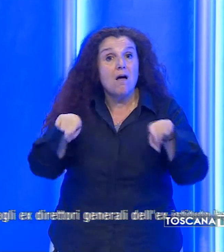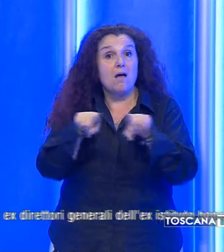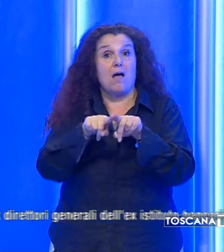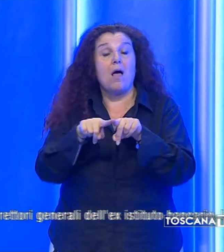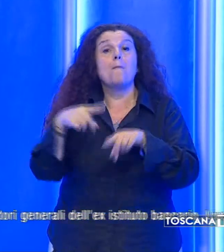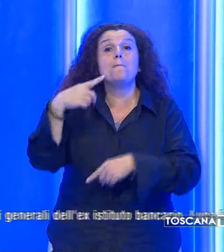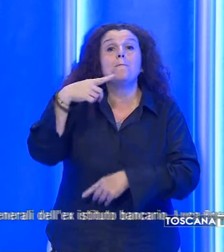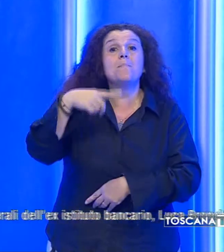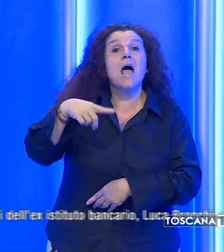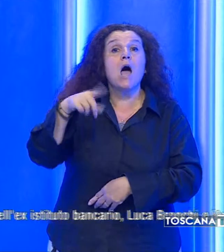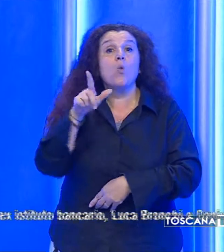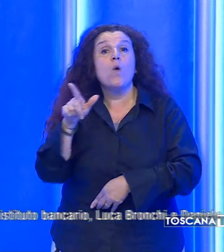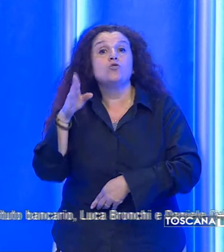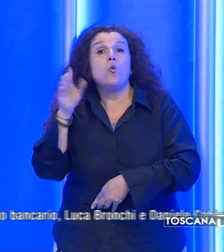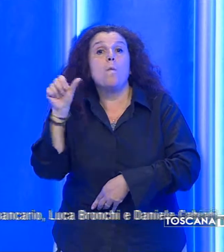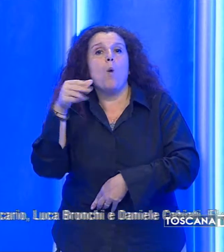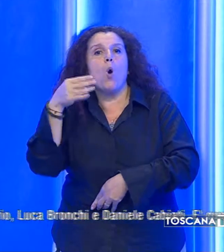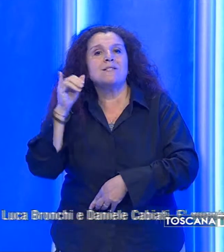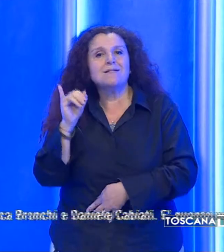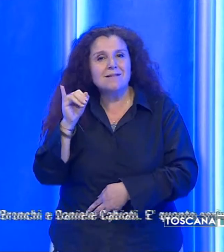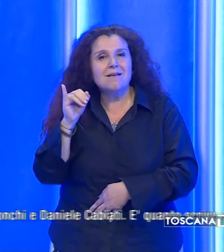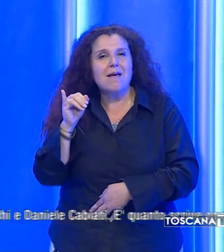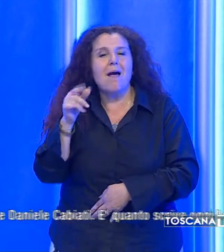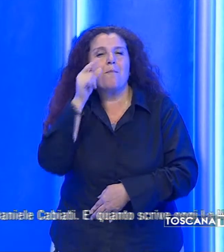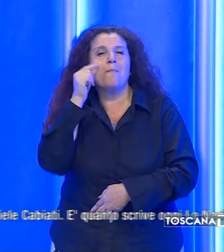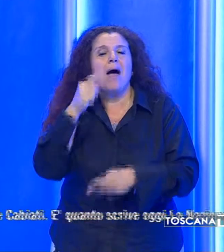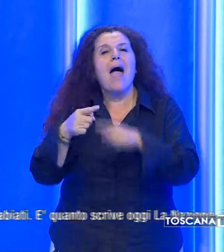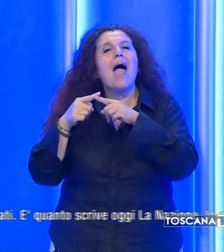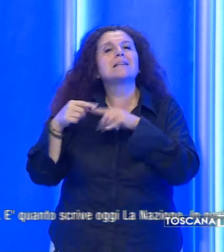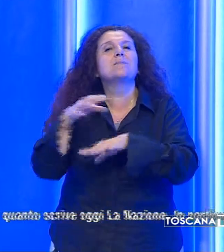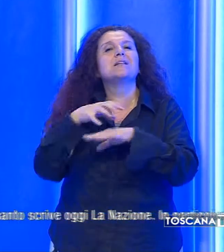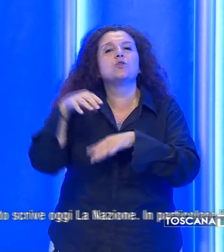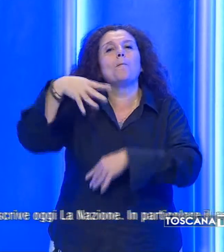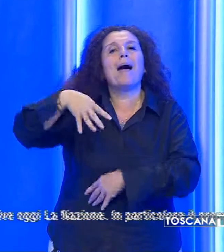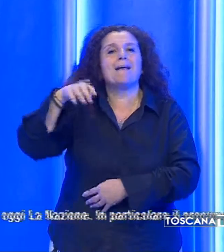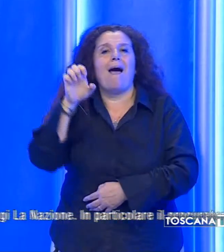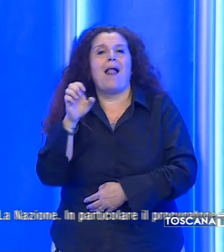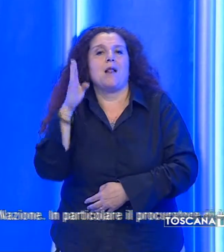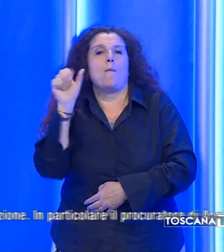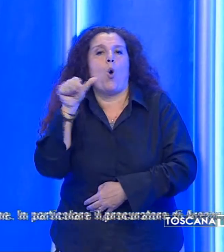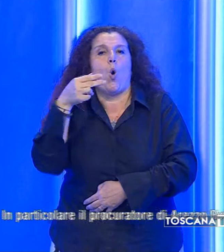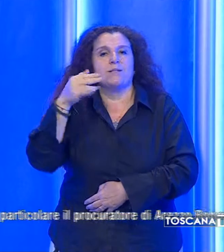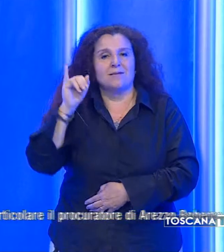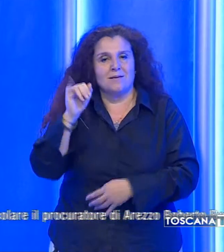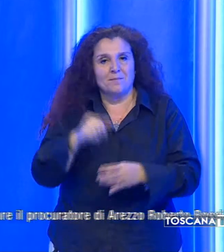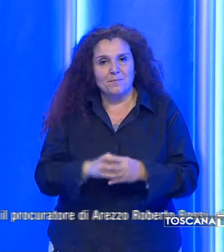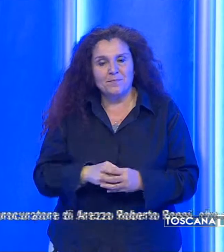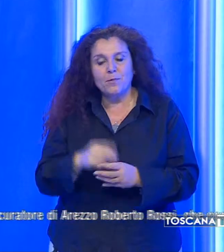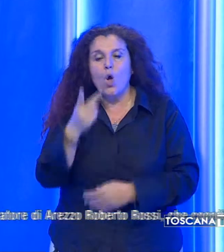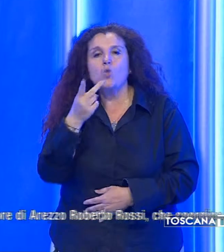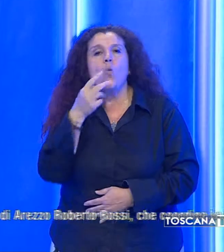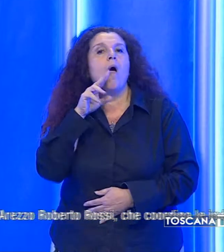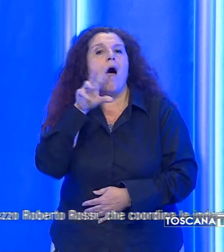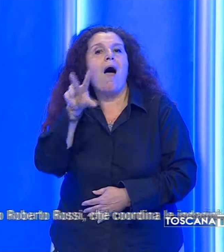Pierluigi Boschi, padre dell'ex ministro Maria Elena Boschi. Due